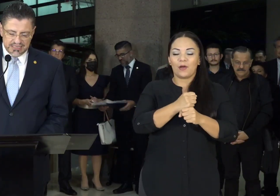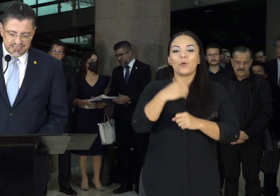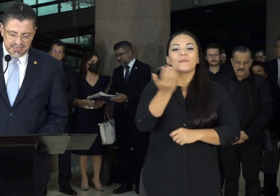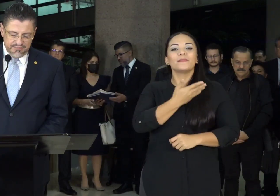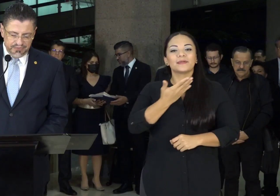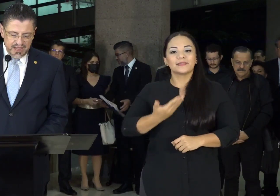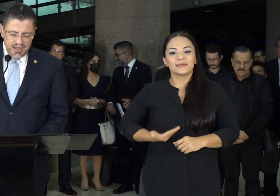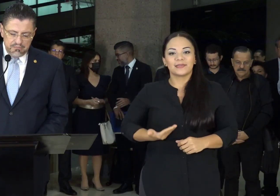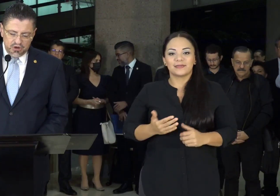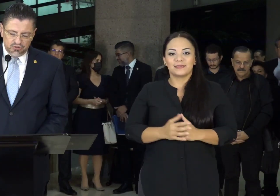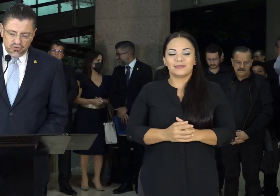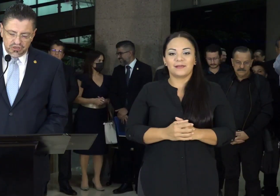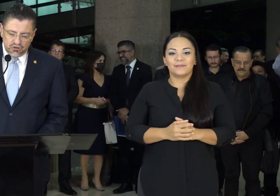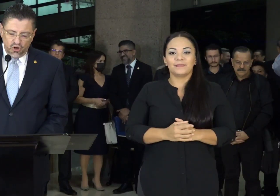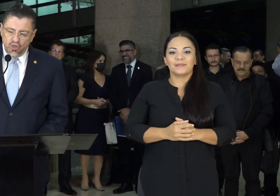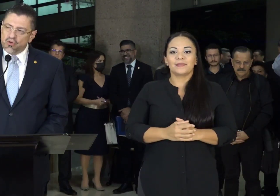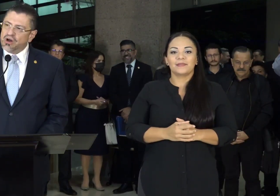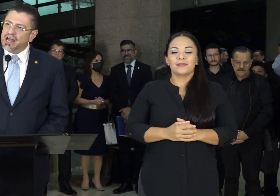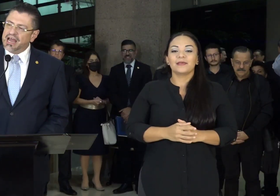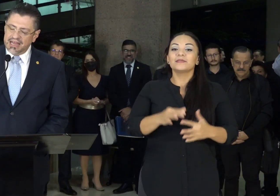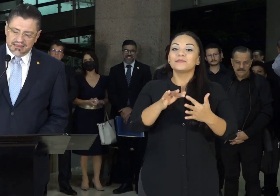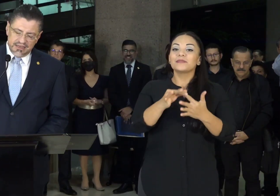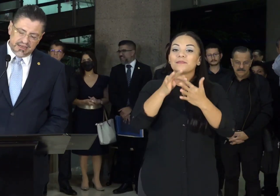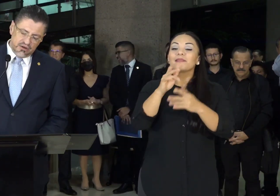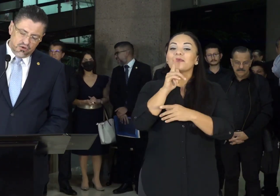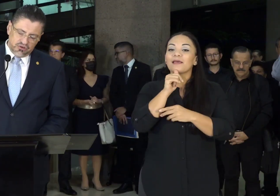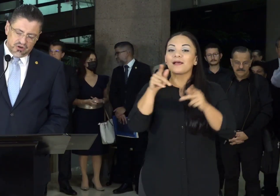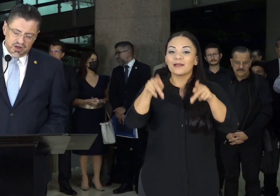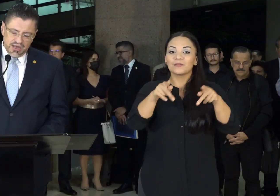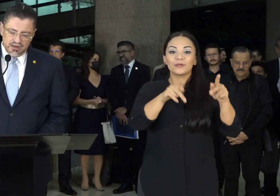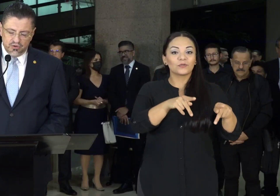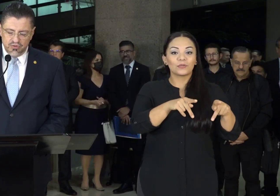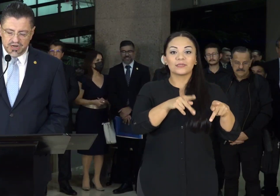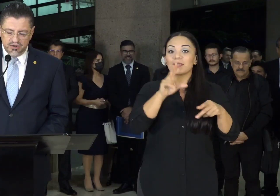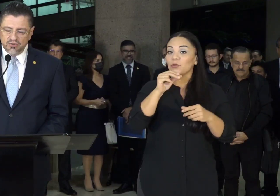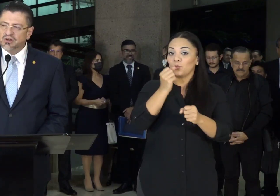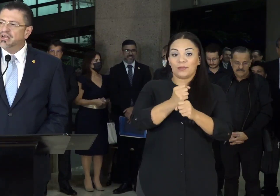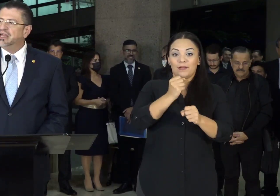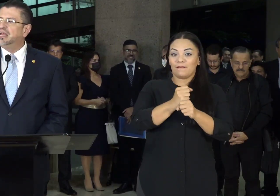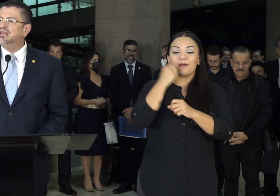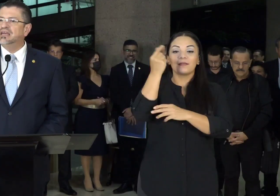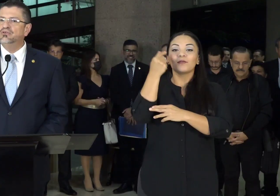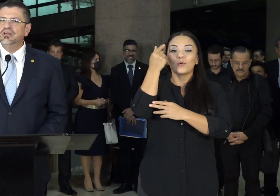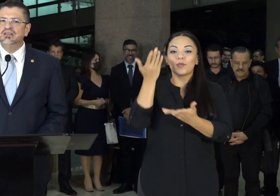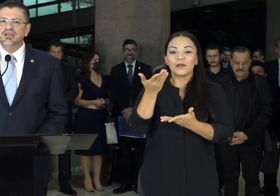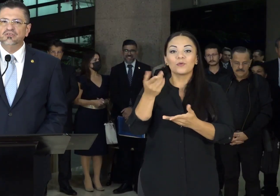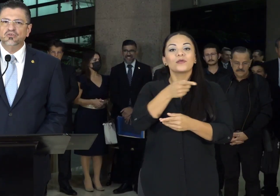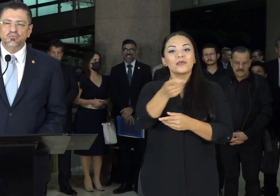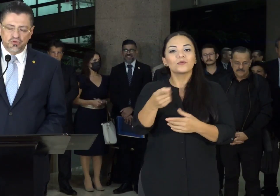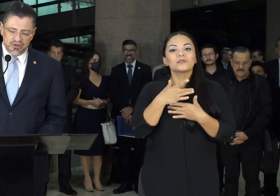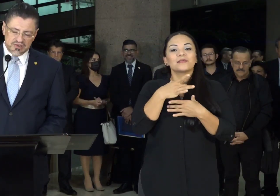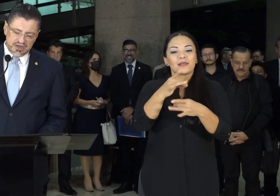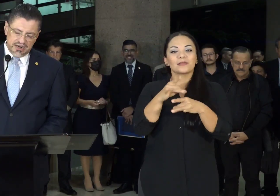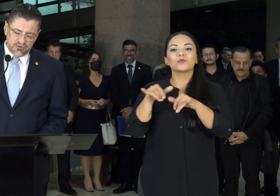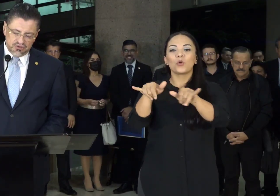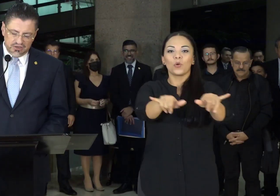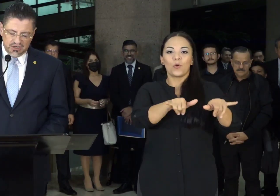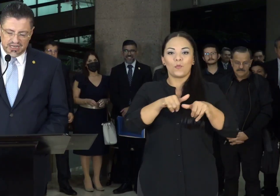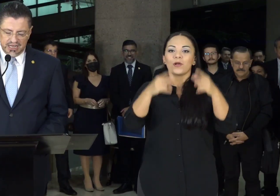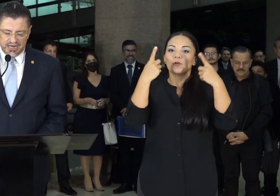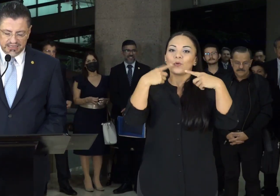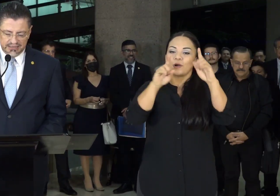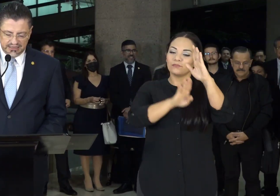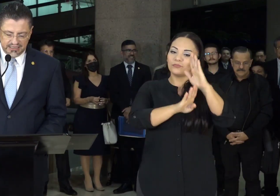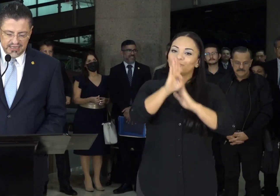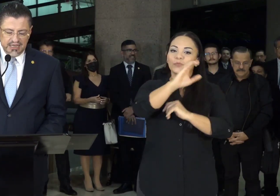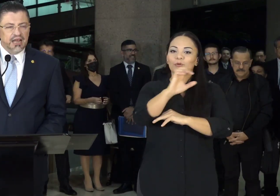Presidencia, pero sobre todo a la gente que no trabaja en el gobierno y que tiene un interés común en sacar a Costa